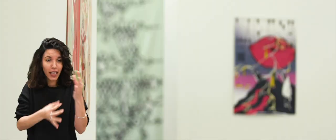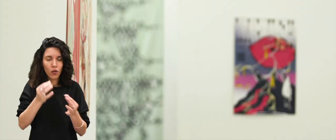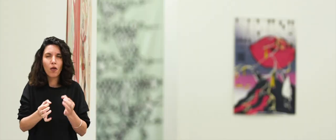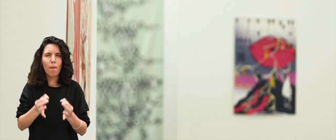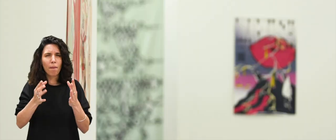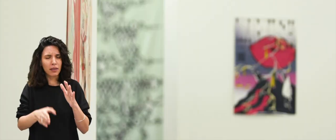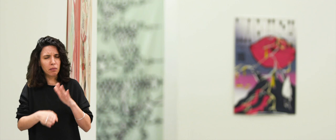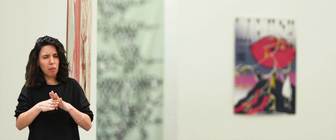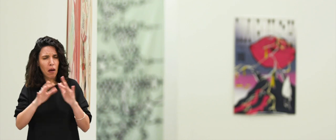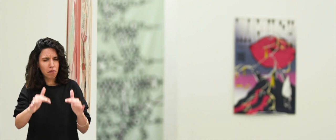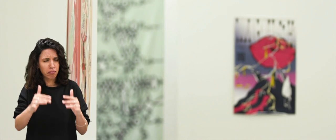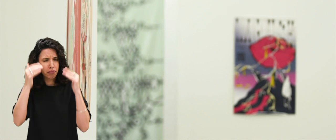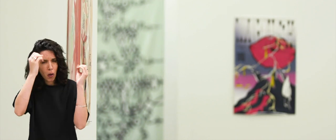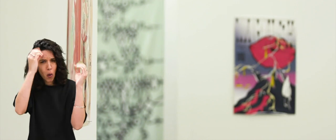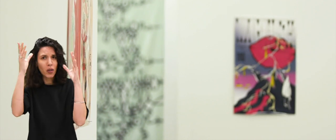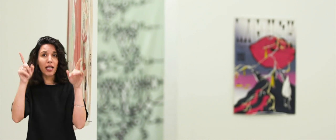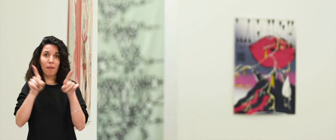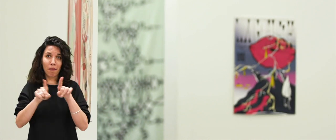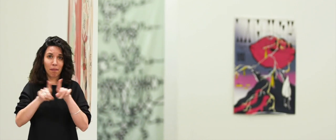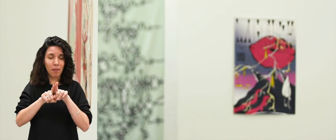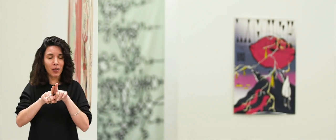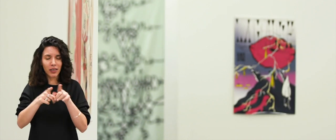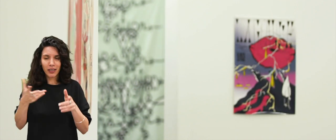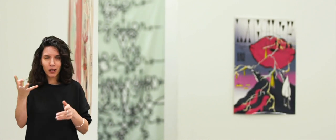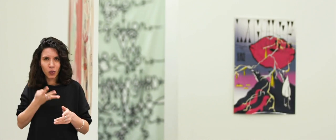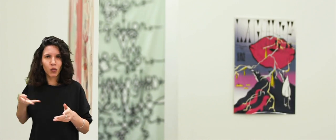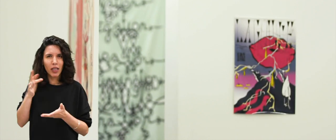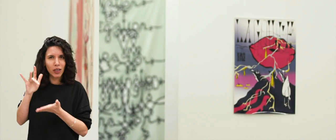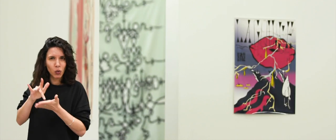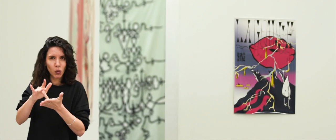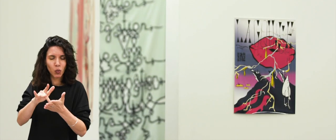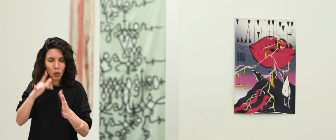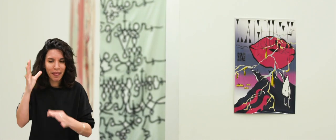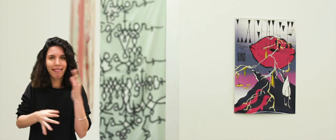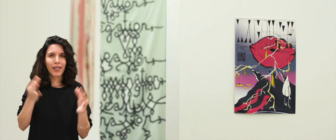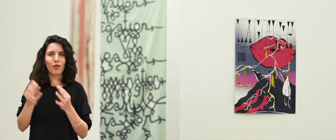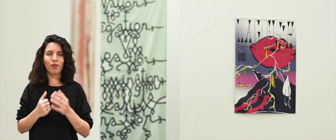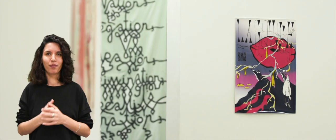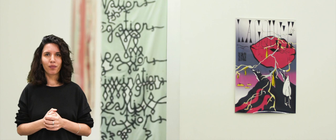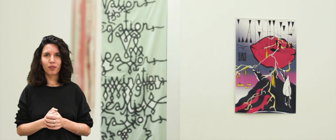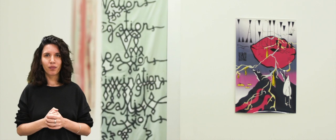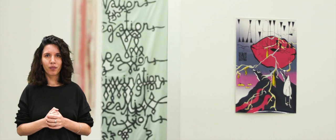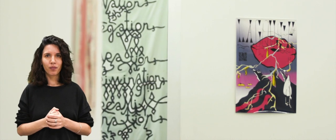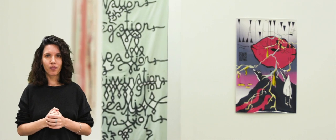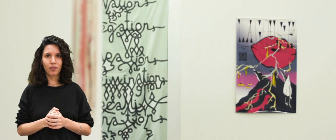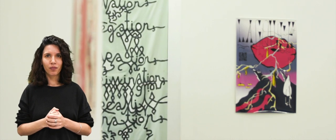point de départ conceptuel, mais aussi situé dans mon expérience personnelle et celle qu'on a vécu ensemble.